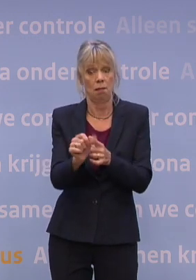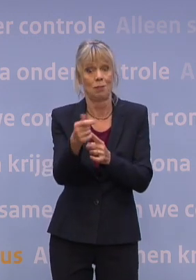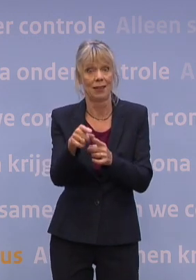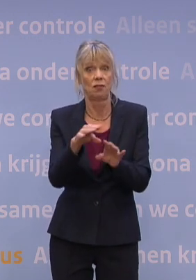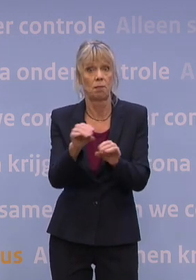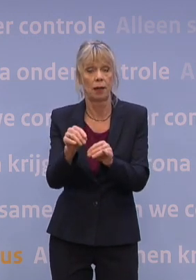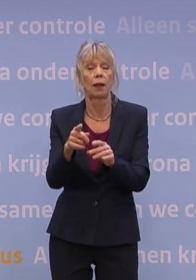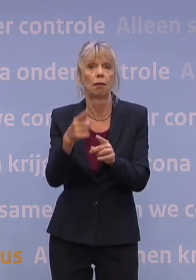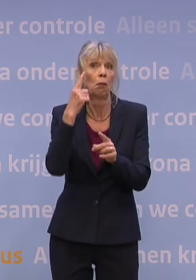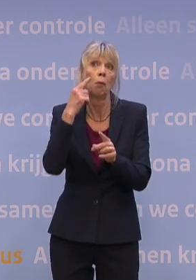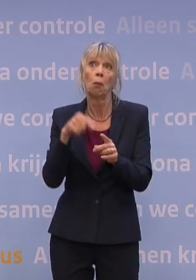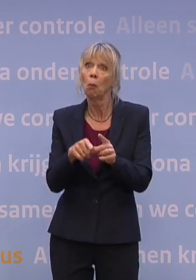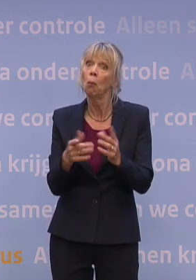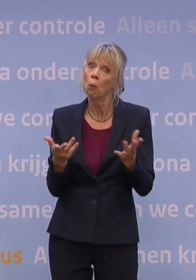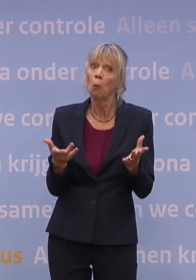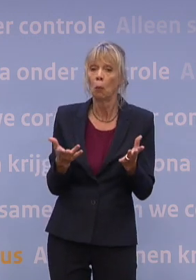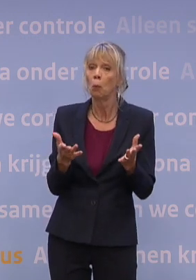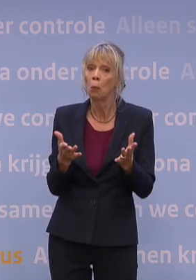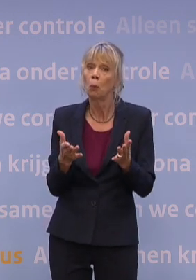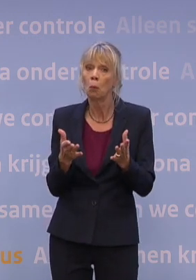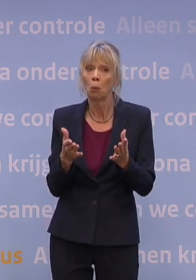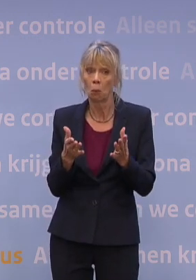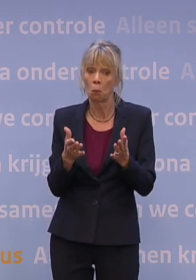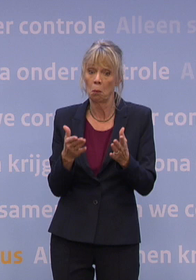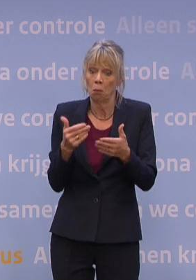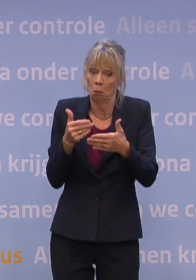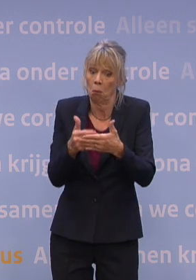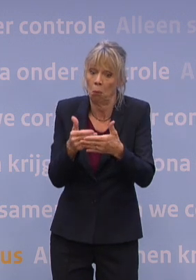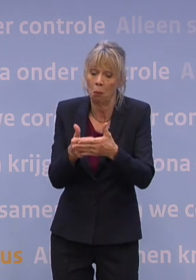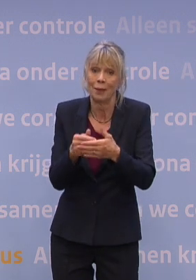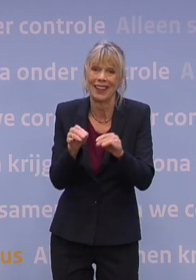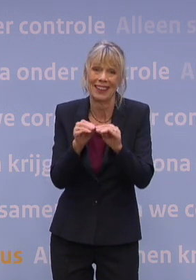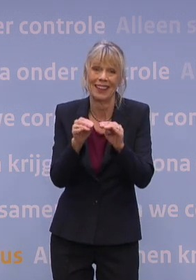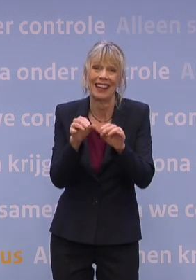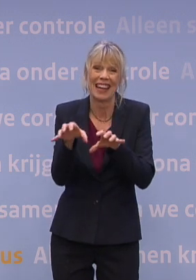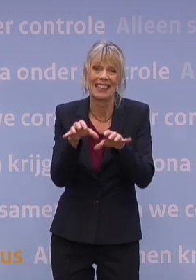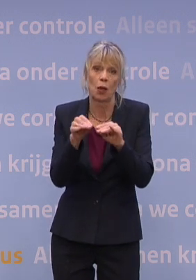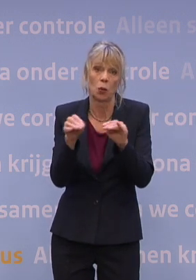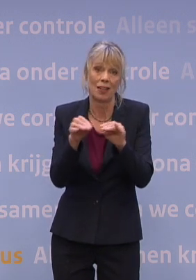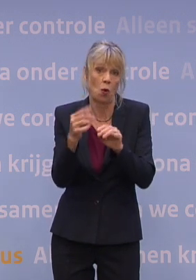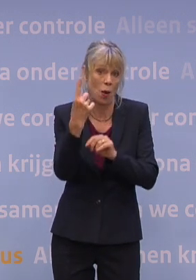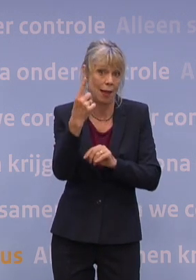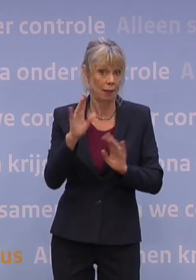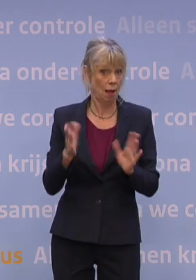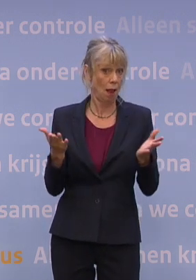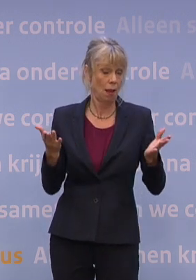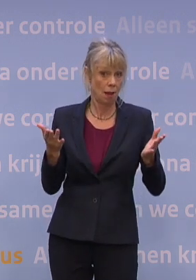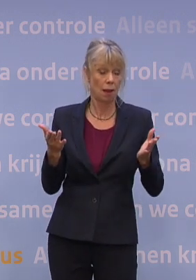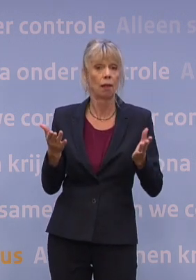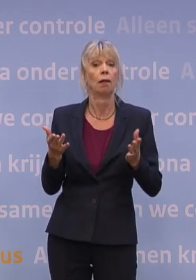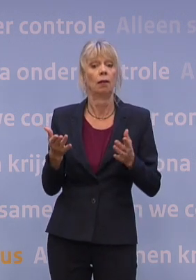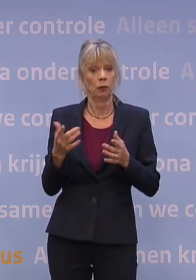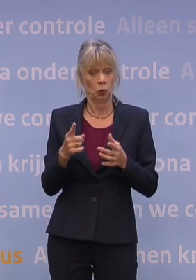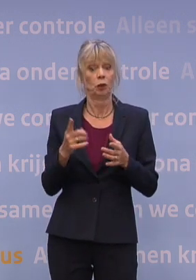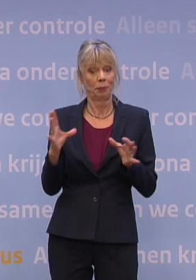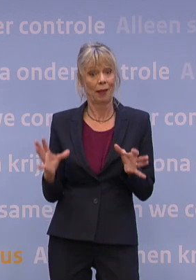dan verwachten we echt op of we heel erg dicht bij risiconiveau 1 te zitten. En daarmee is het ook volmaakt congruent